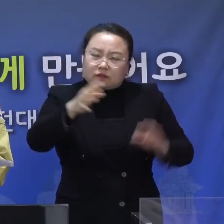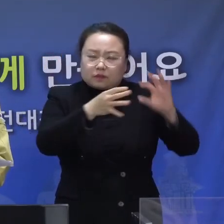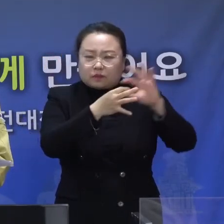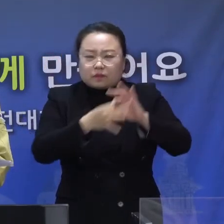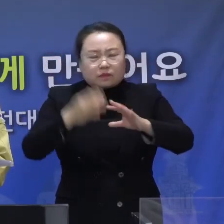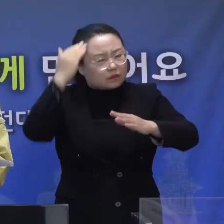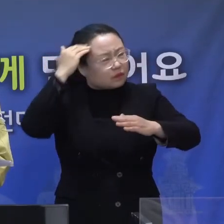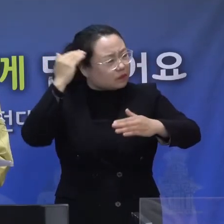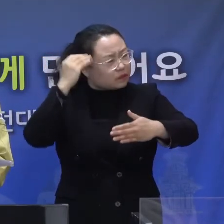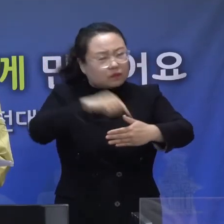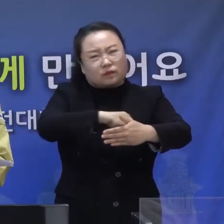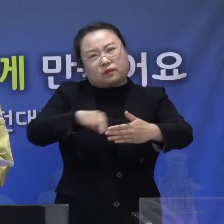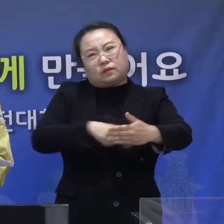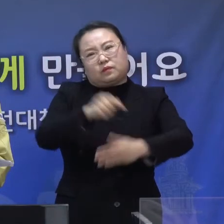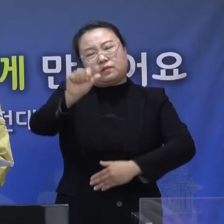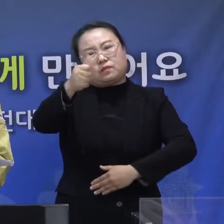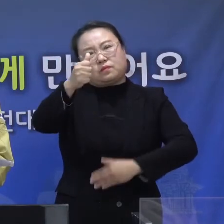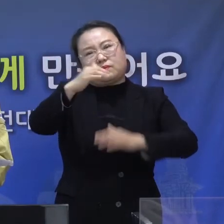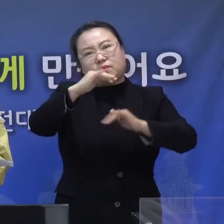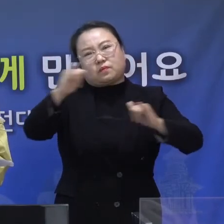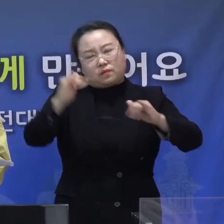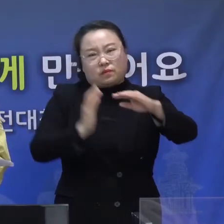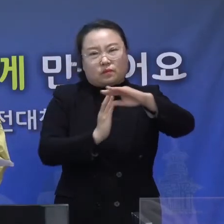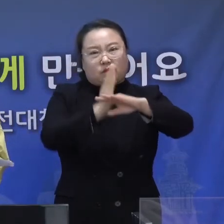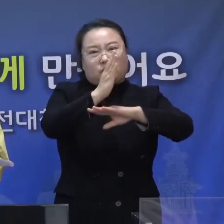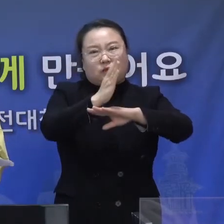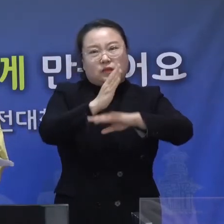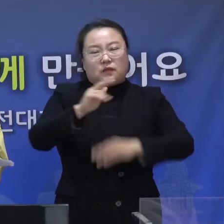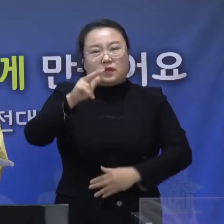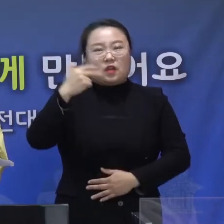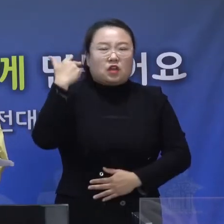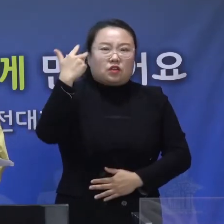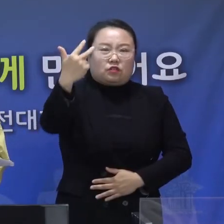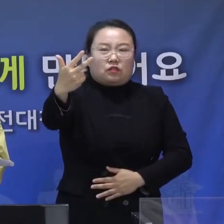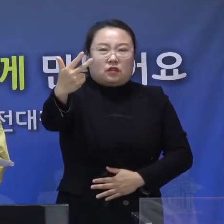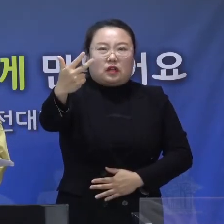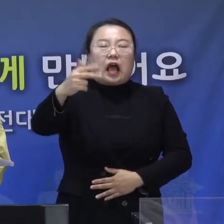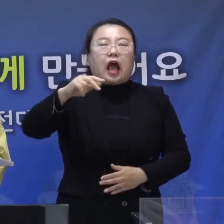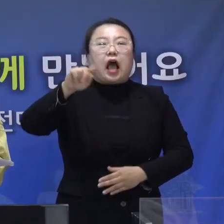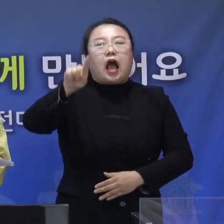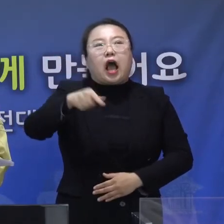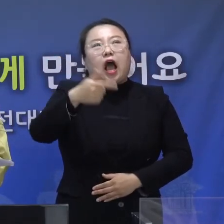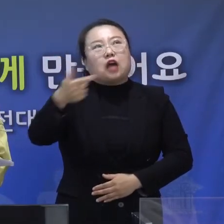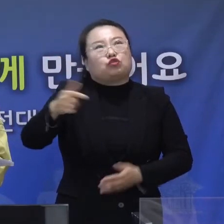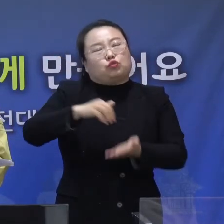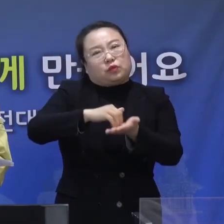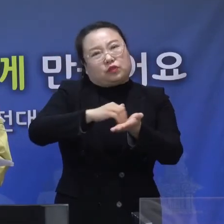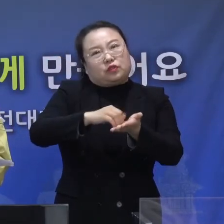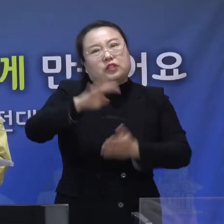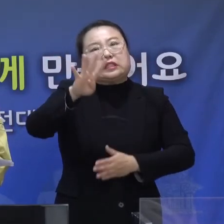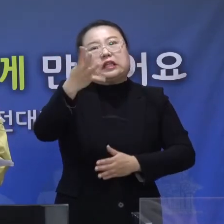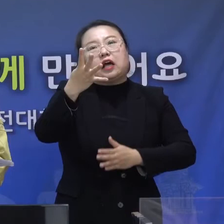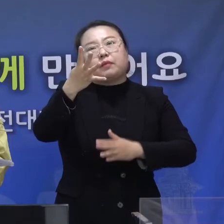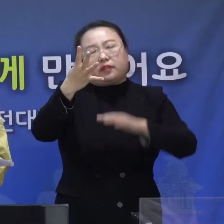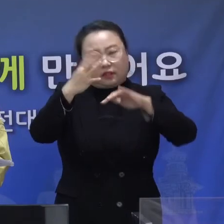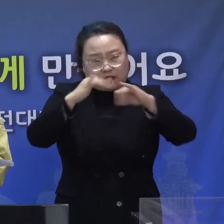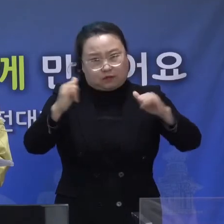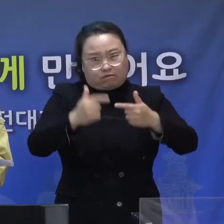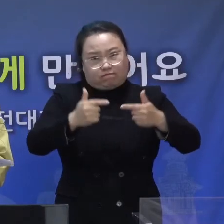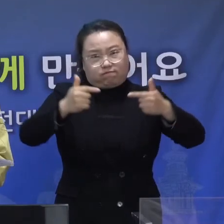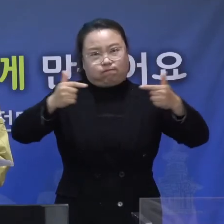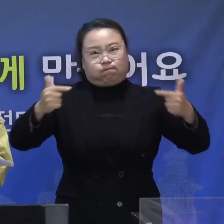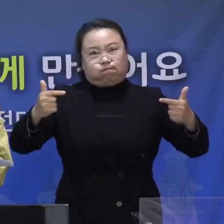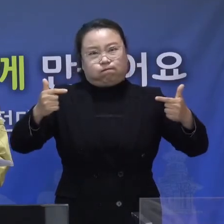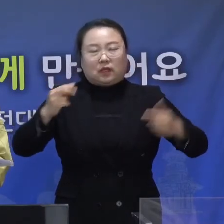500명대를 이어갔고 최근 일주일간 일평균 400명을 넘어서 심각한 위기